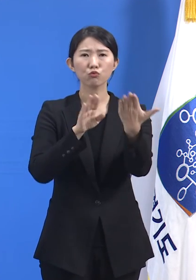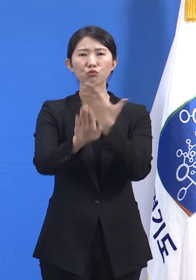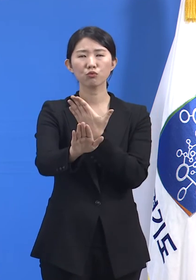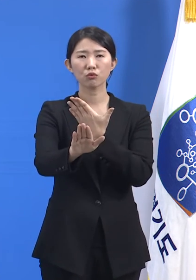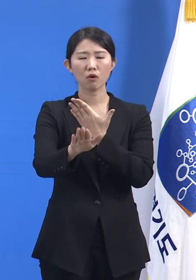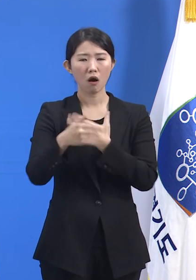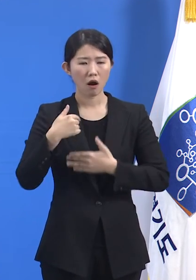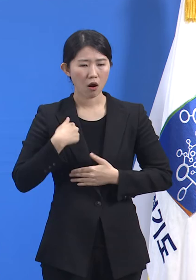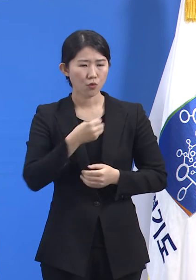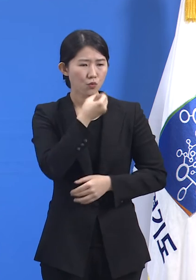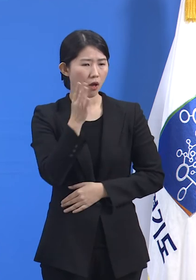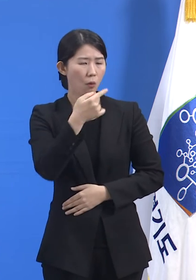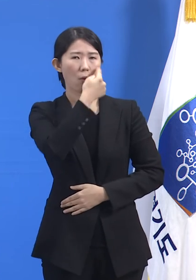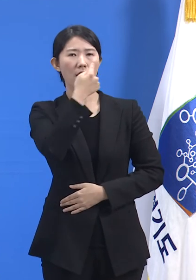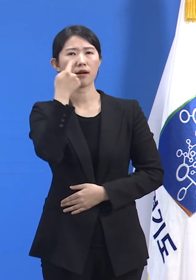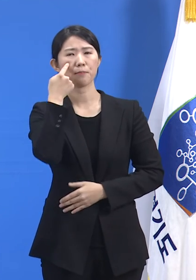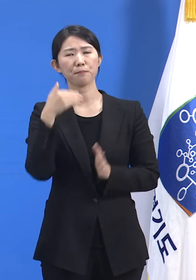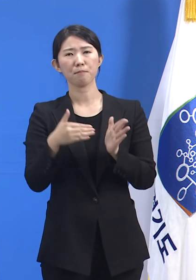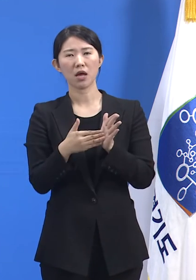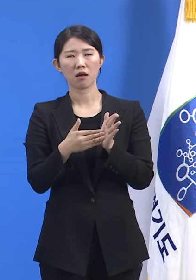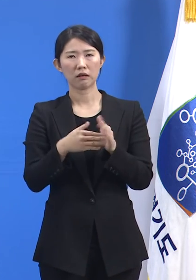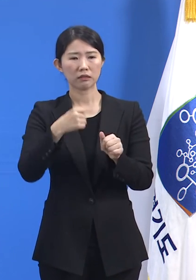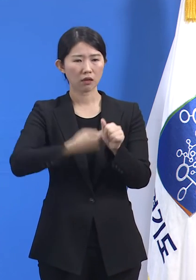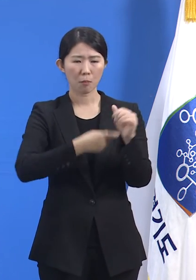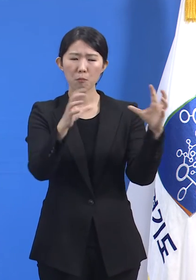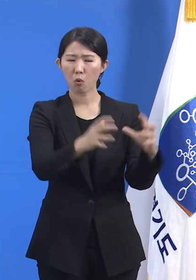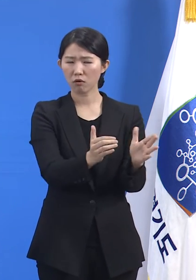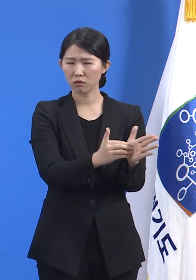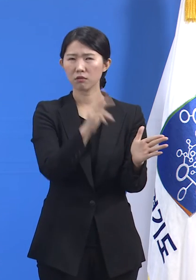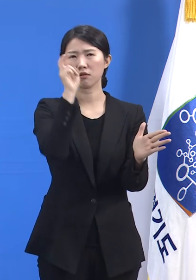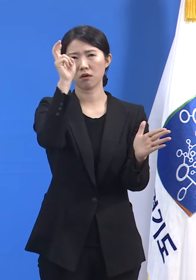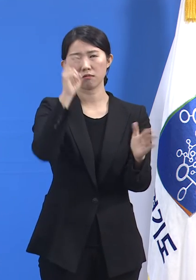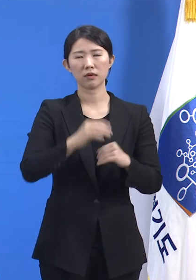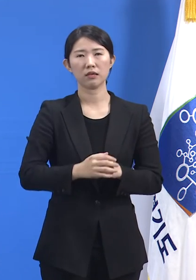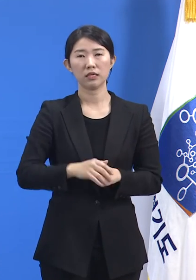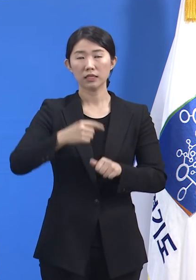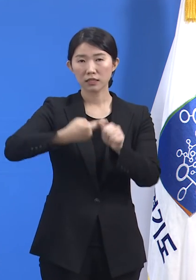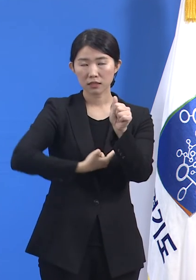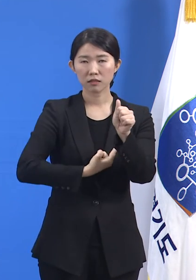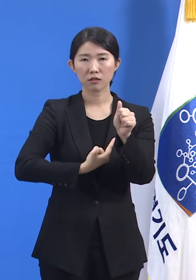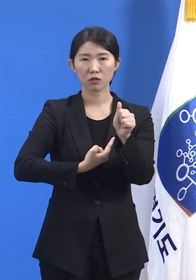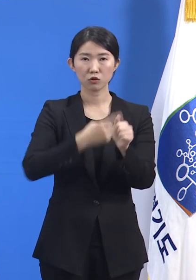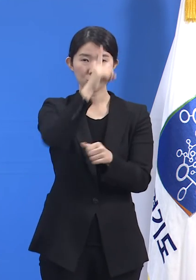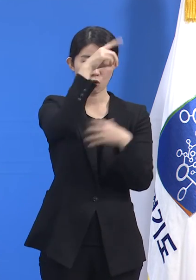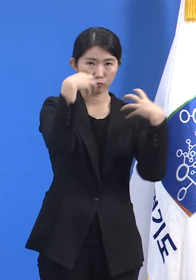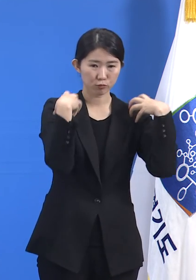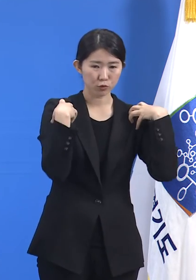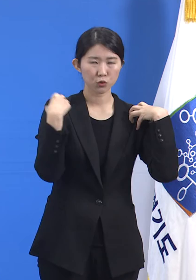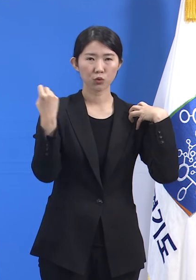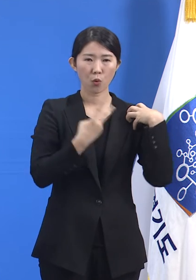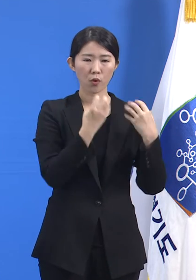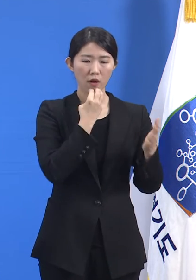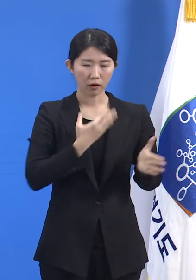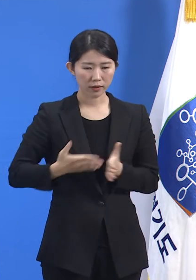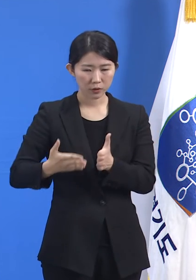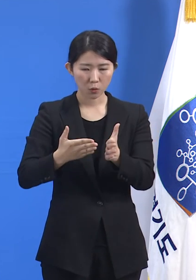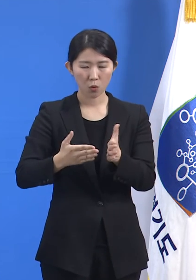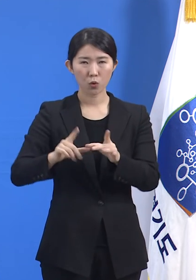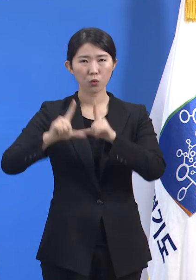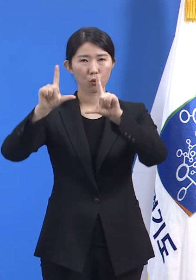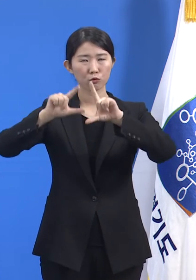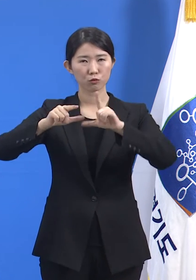요인입니다. 따라서 정부와 광역지자체, 기초지자체가 연합하여 협력 대응하는 것이 중요합니다.